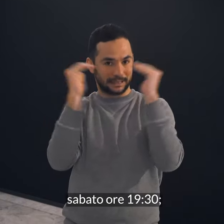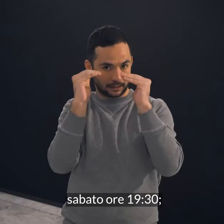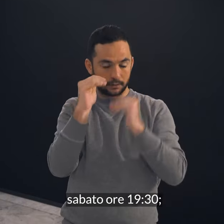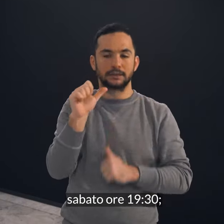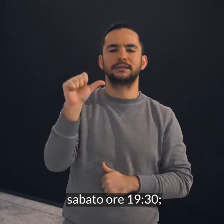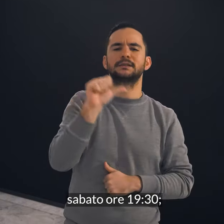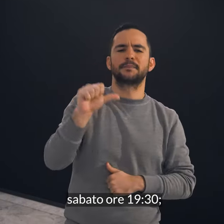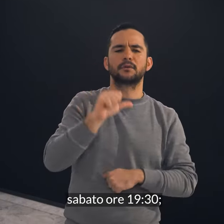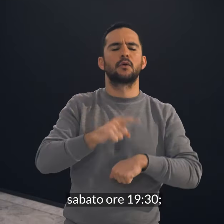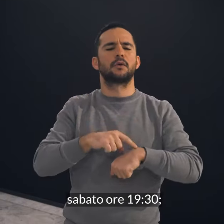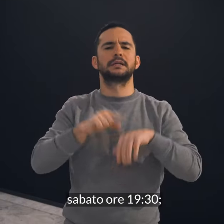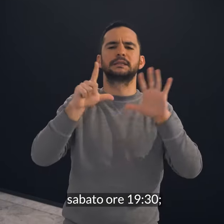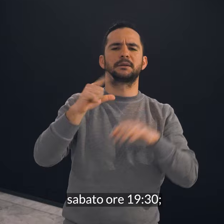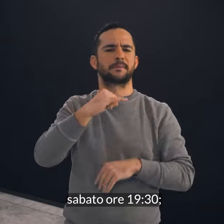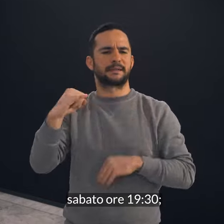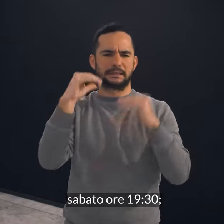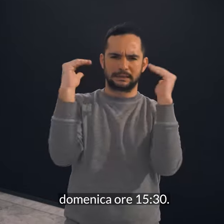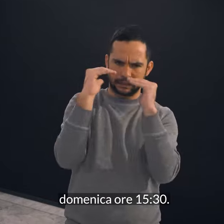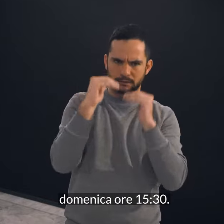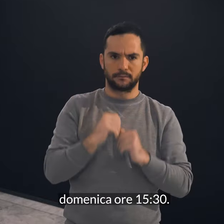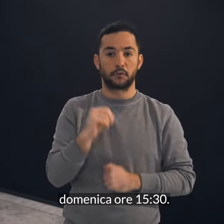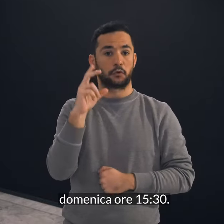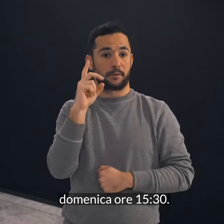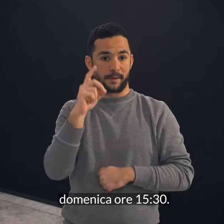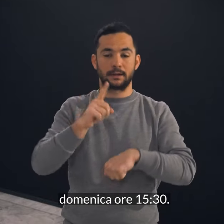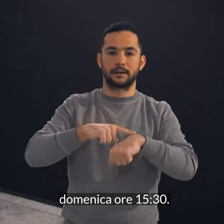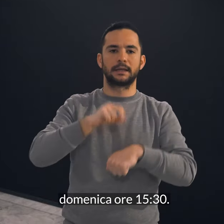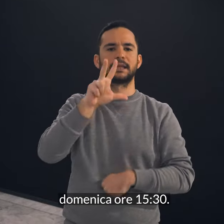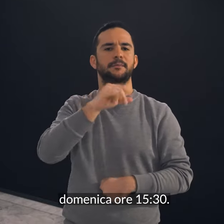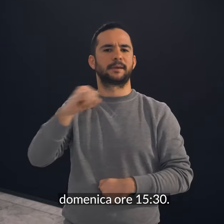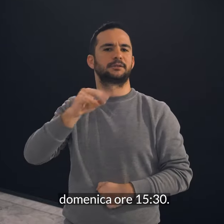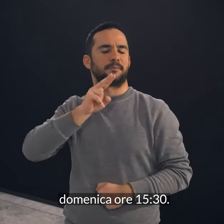sabato ore 19 e 30, domenica ore 15 e 30.